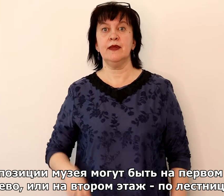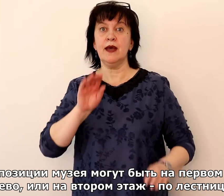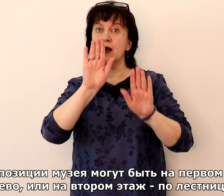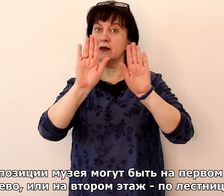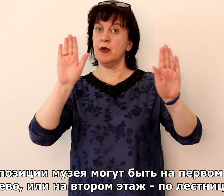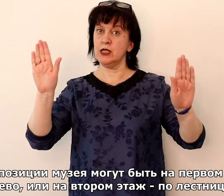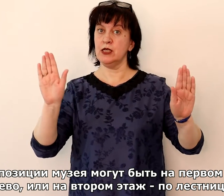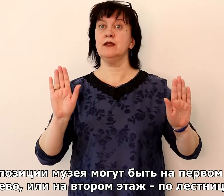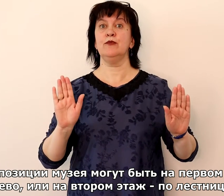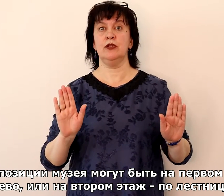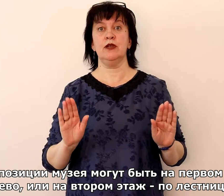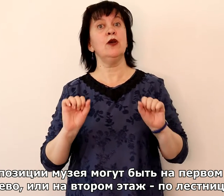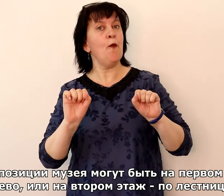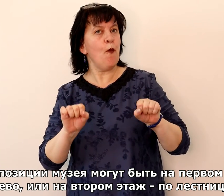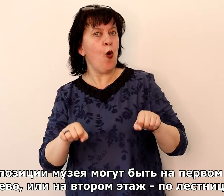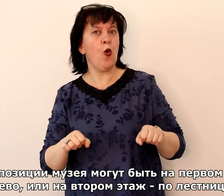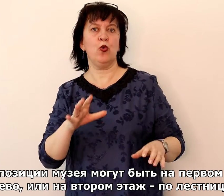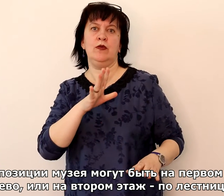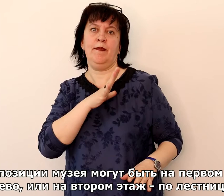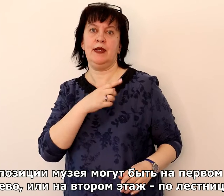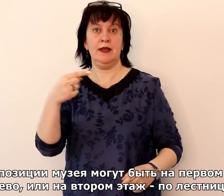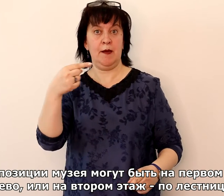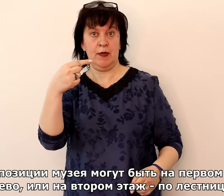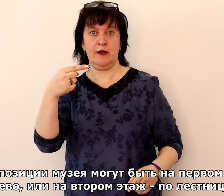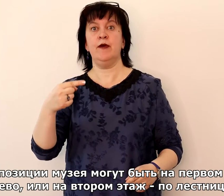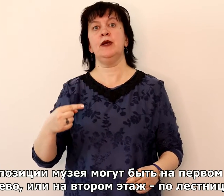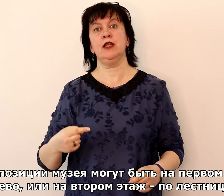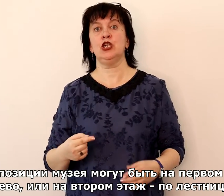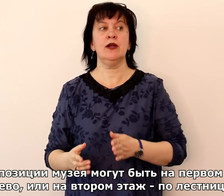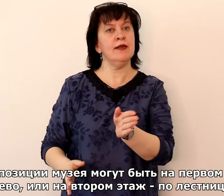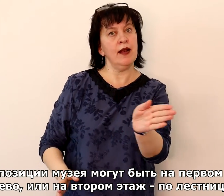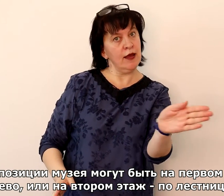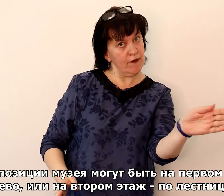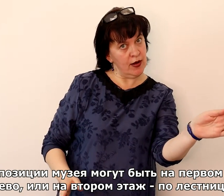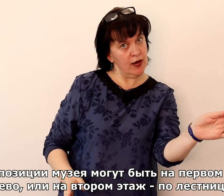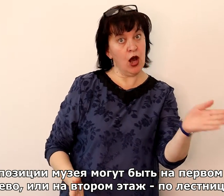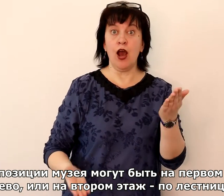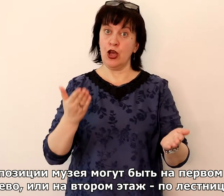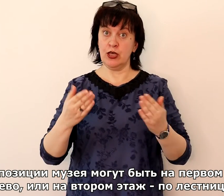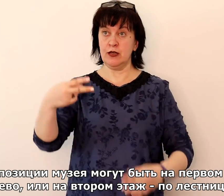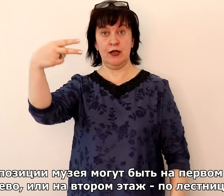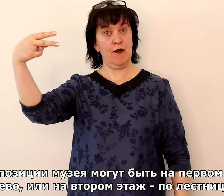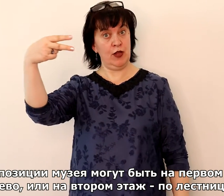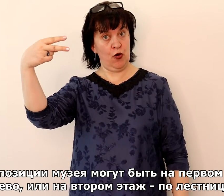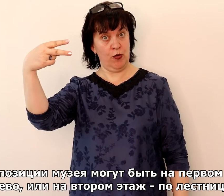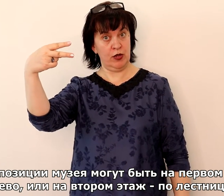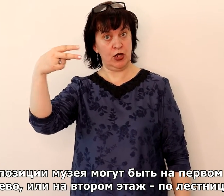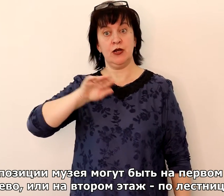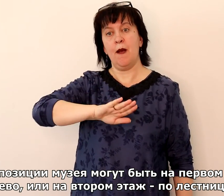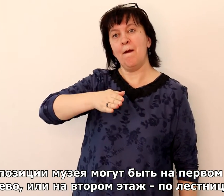Экспозиции музея могут быть на первом этаже налево или на втором этаже по